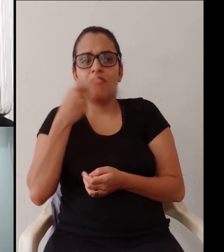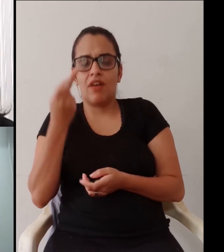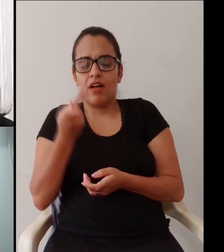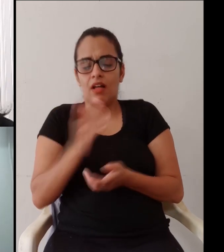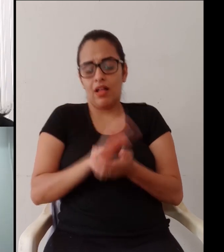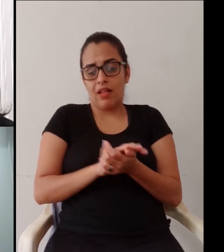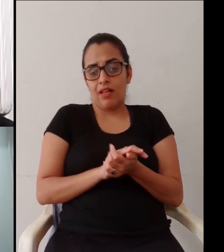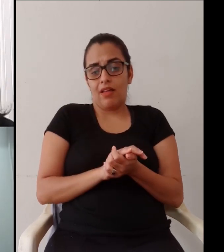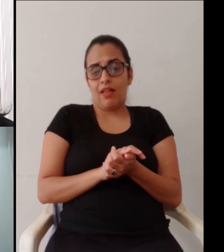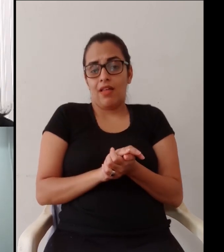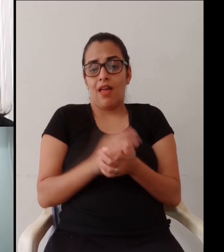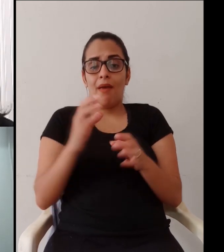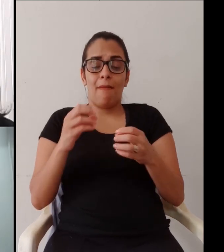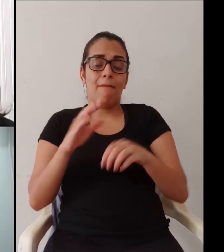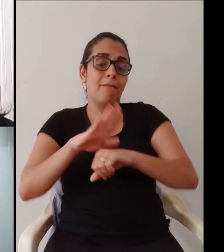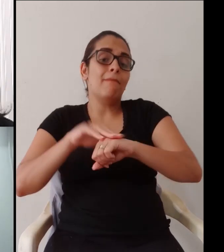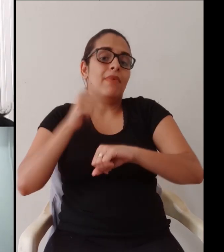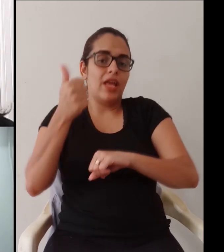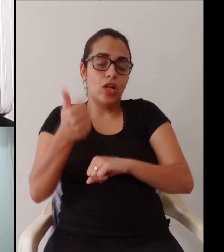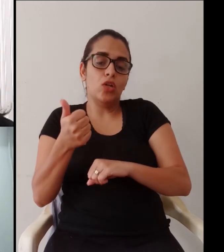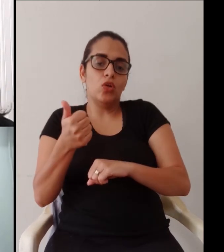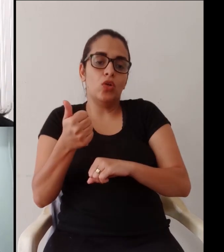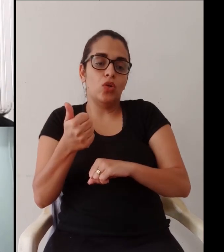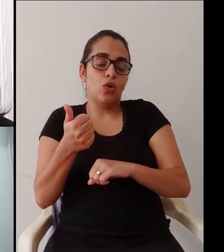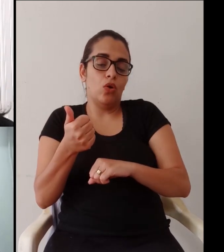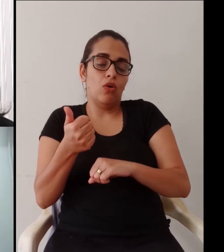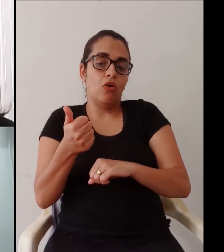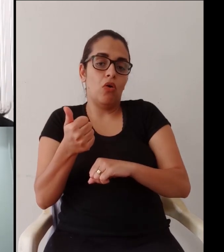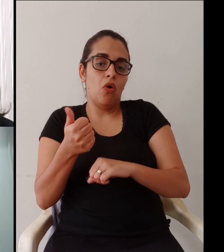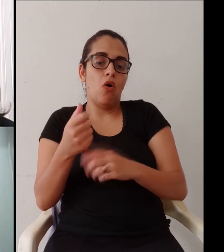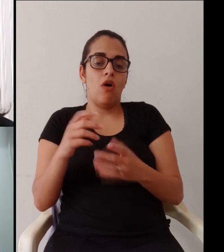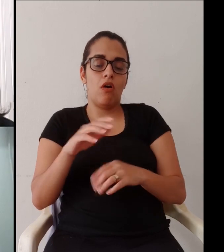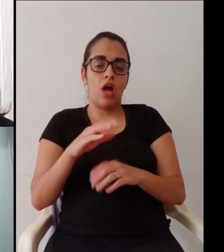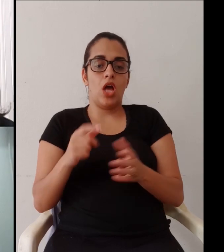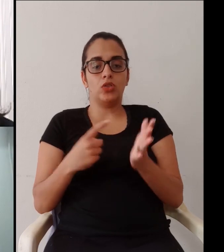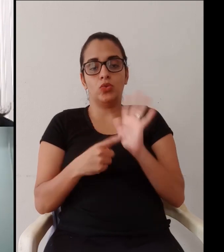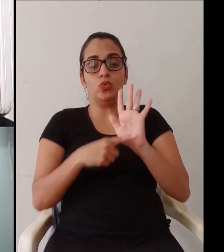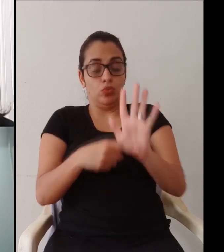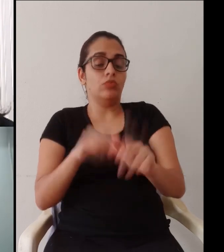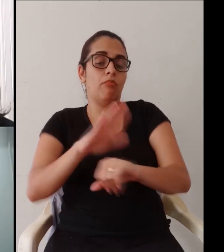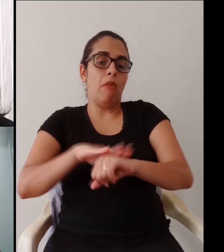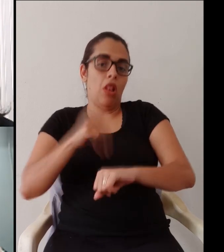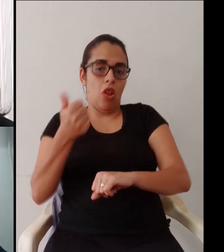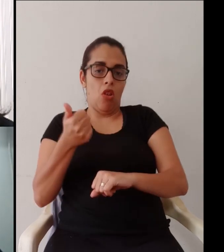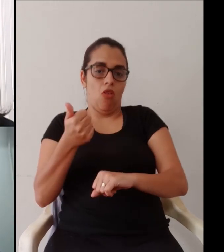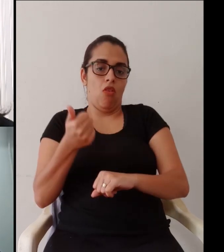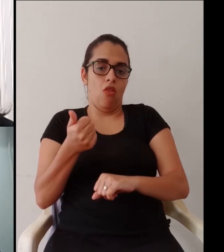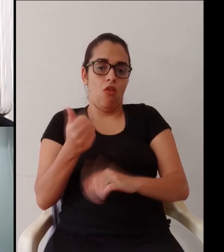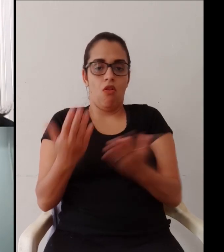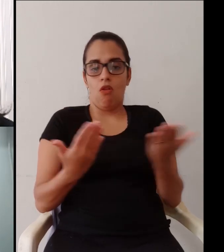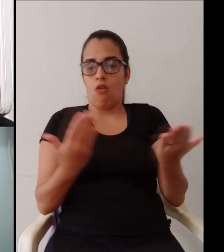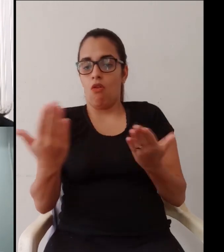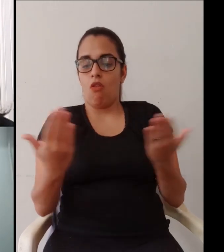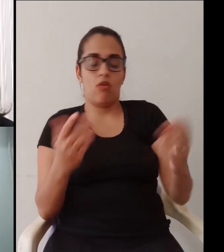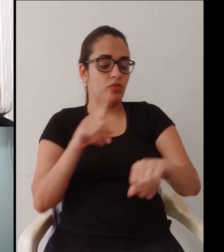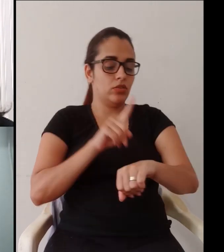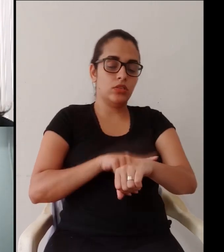apontar da EAD? A que todo mundo fala, que todo mundo acredita, é a flexibilidade, que a